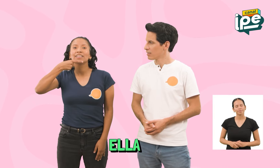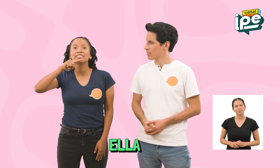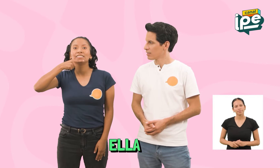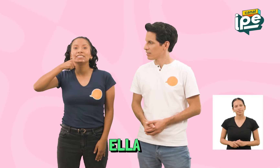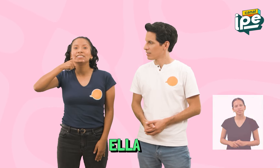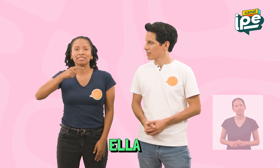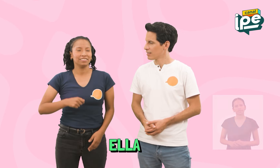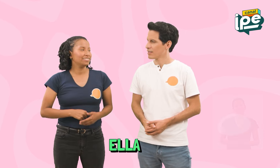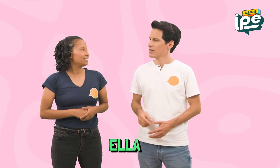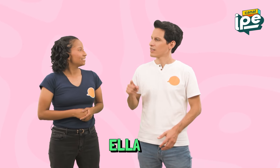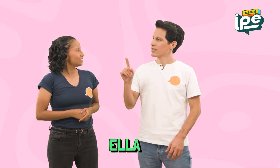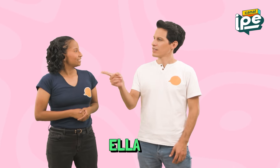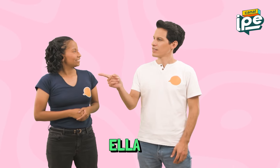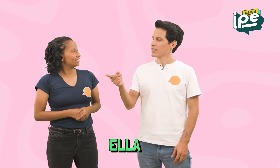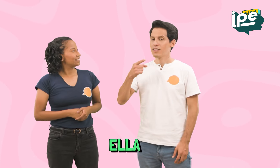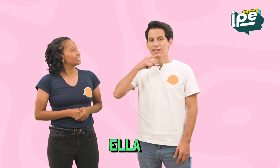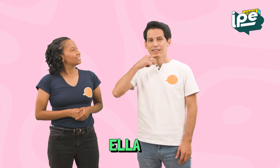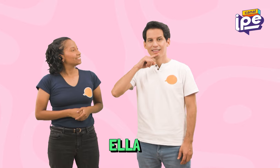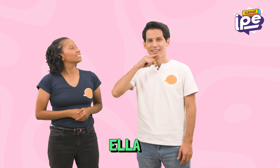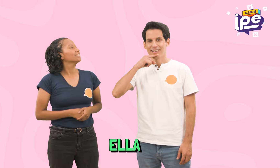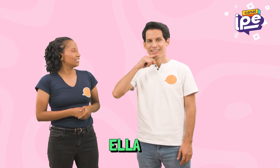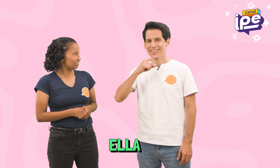Ella Ella Ella